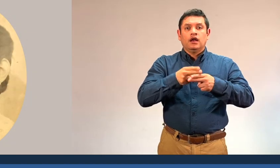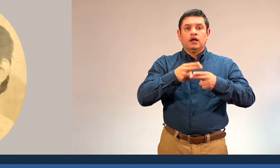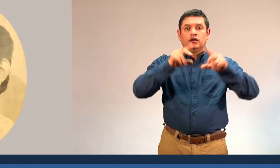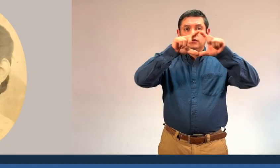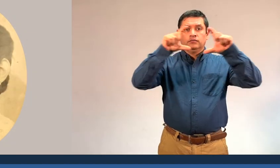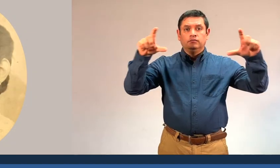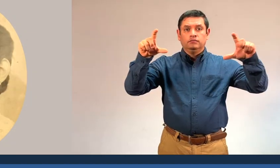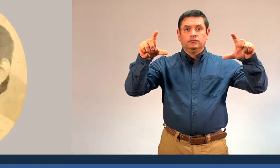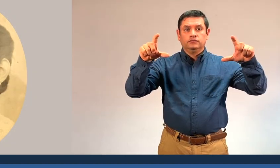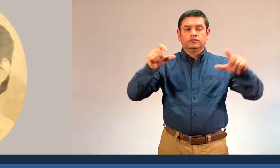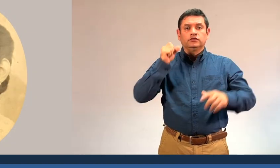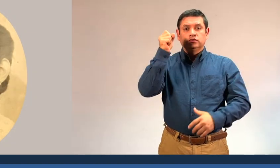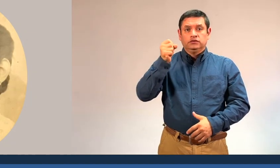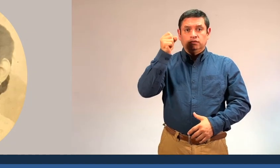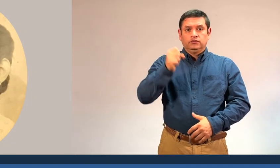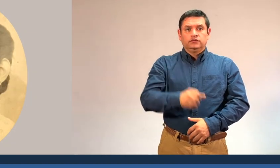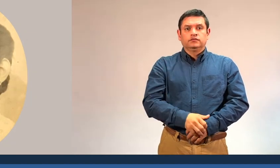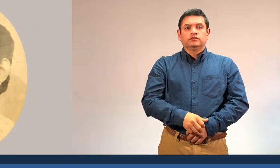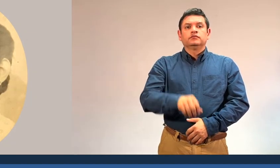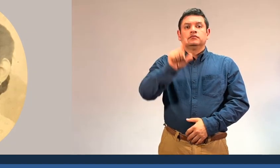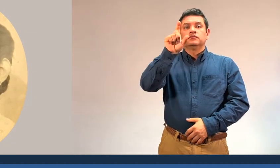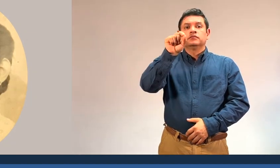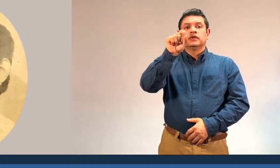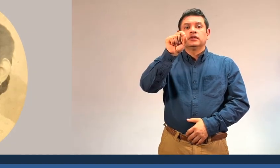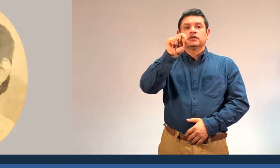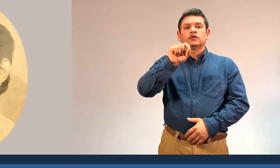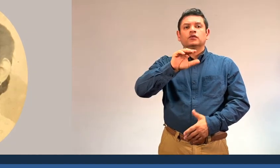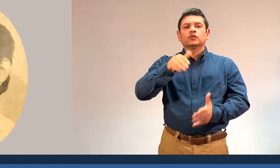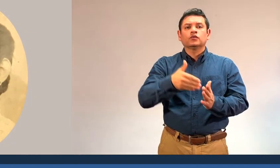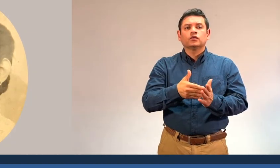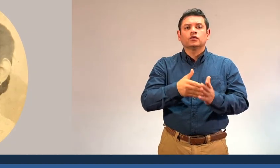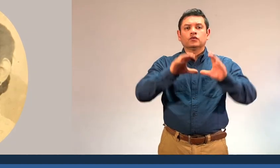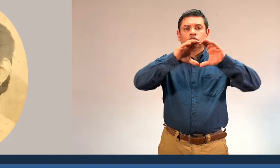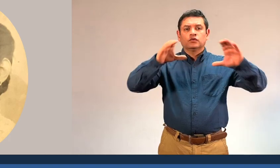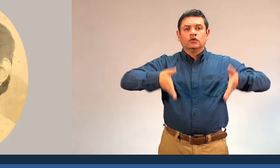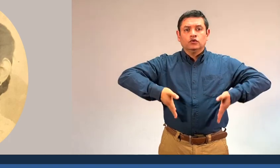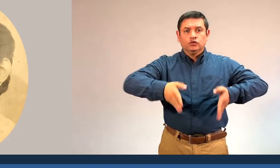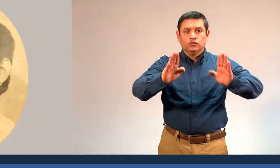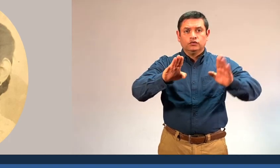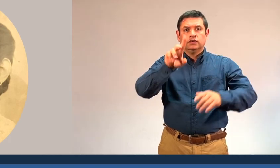And their mother, Luz Morado Cabrera, was a housewife and also an expert painter.